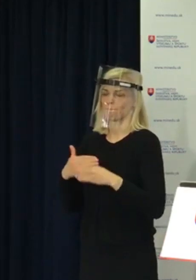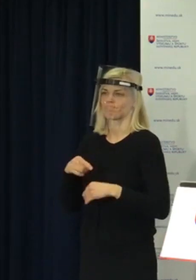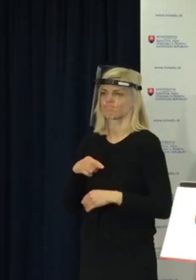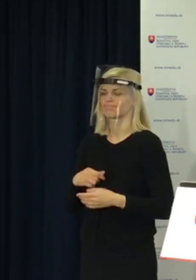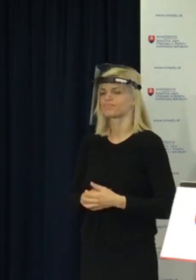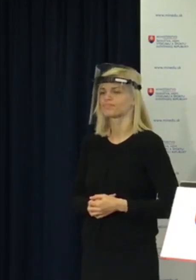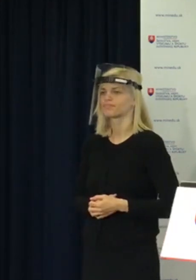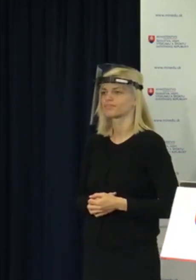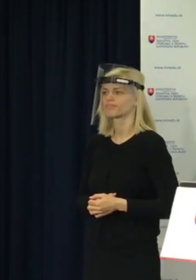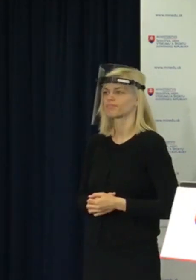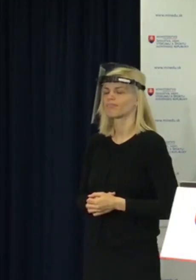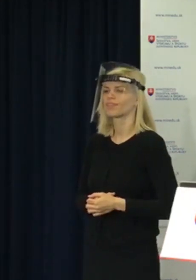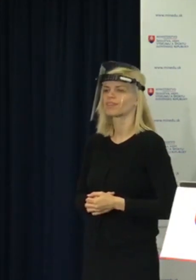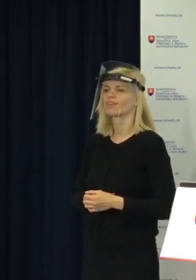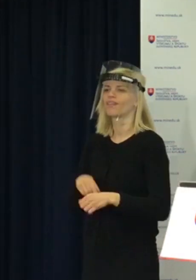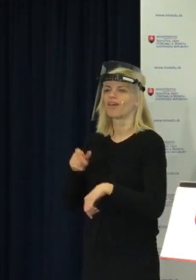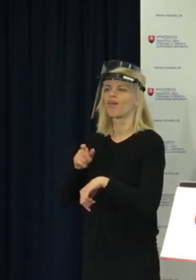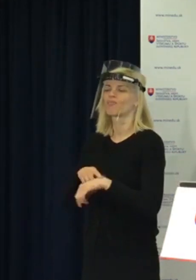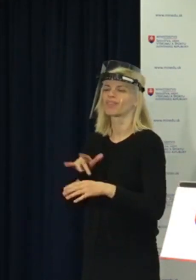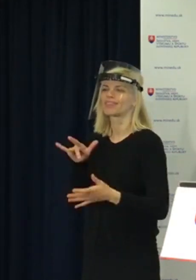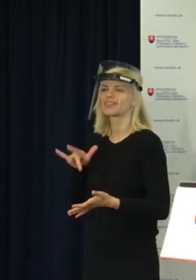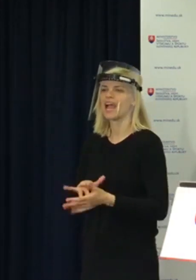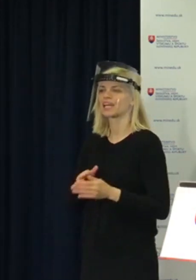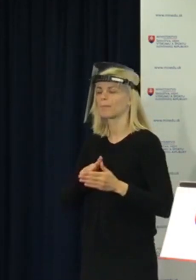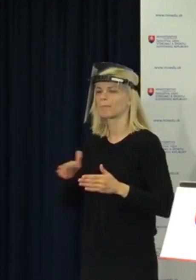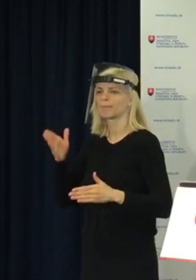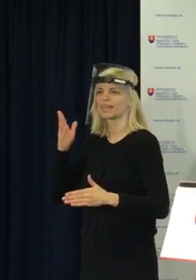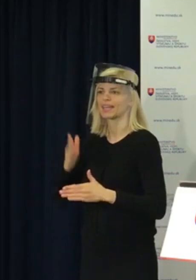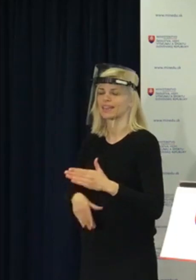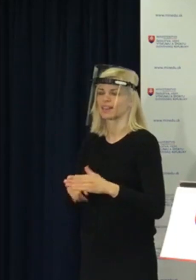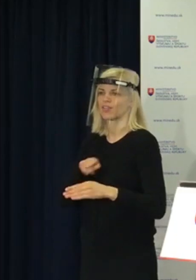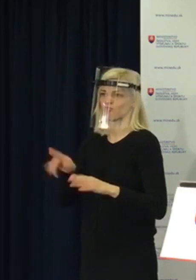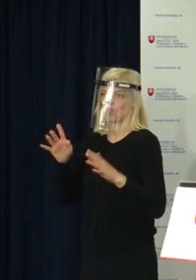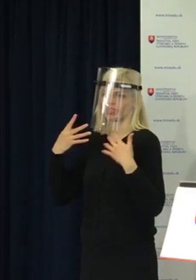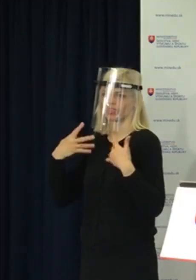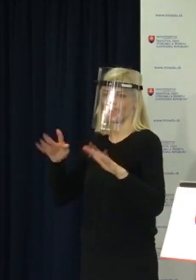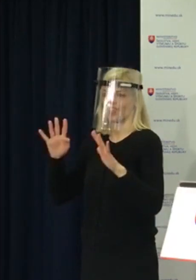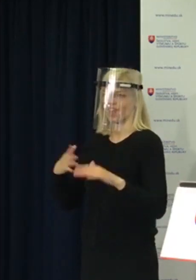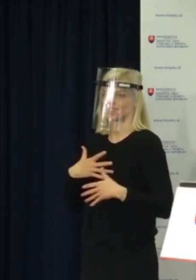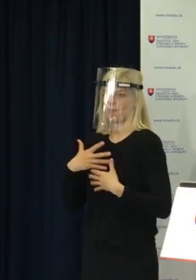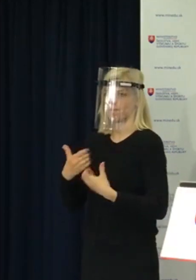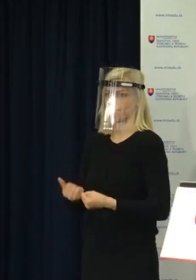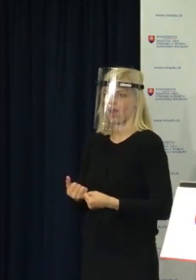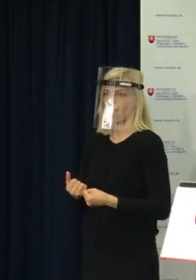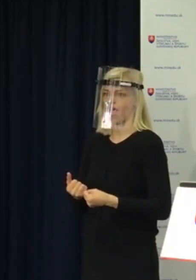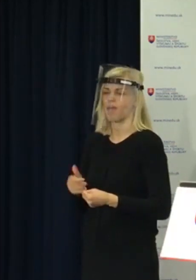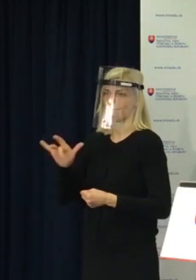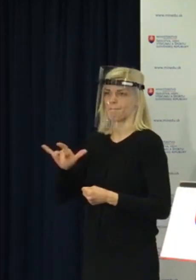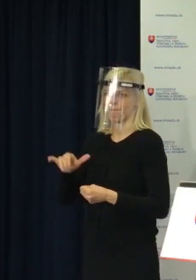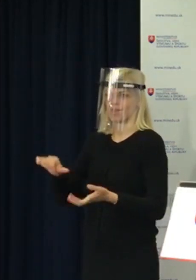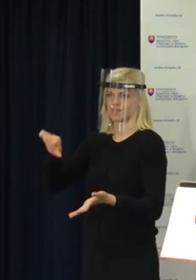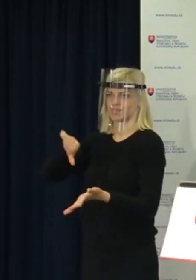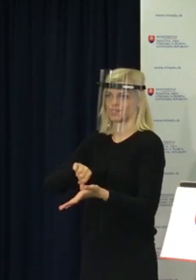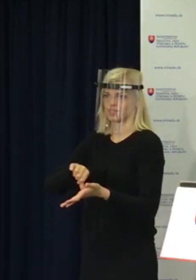Termíny klasickej maturity sa určia do 19. mája okresným úradom v sídle kraja a tieto